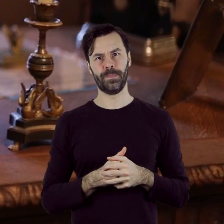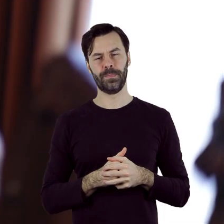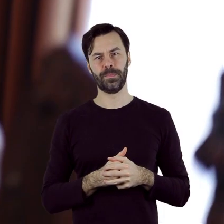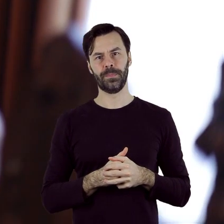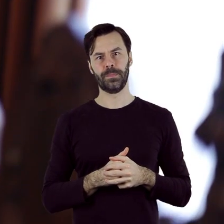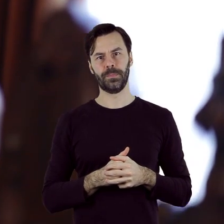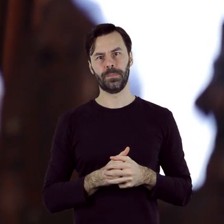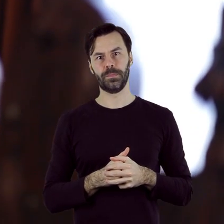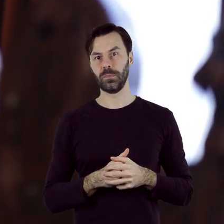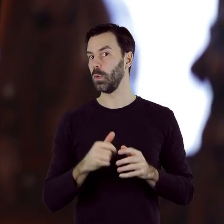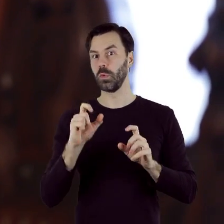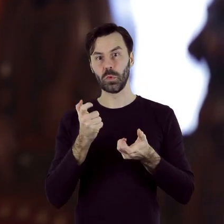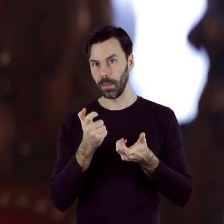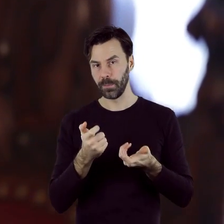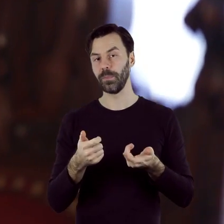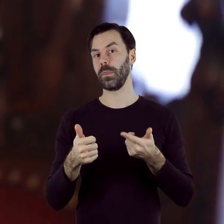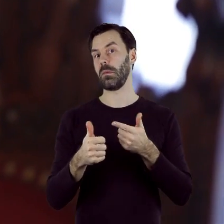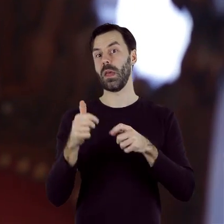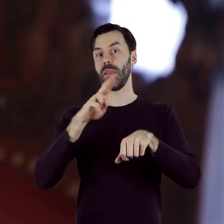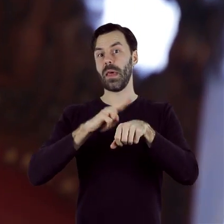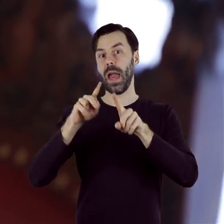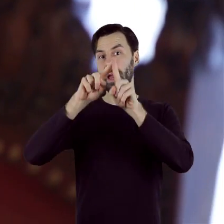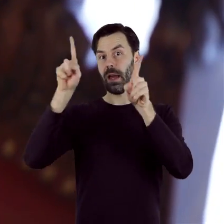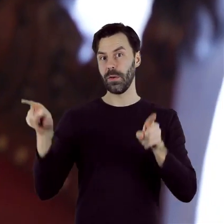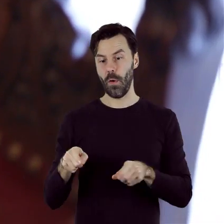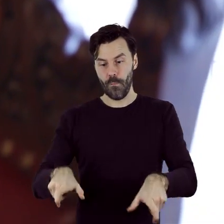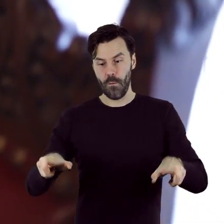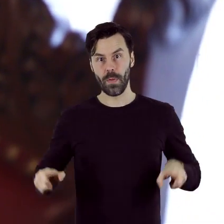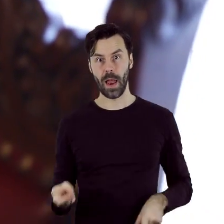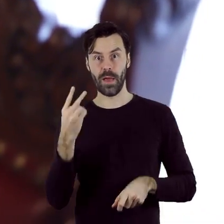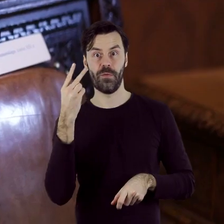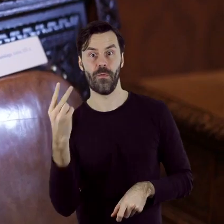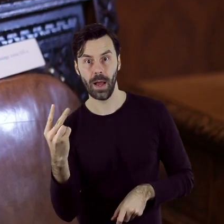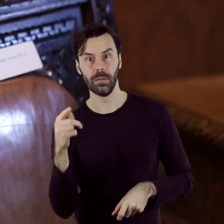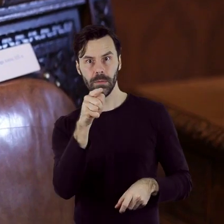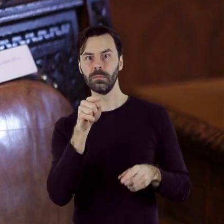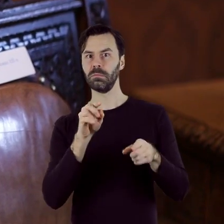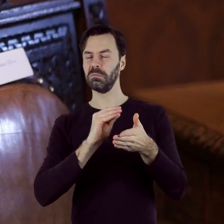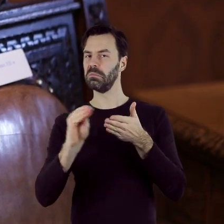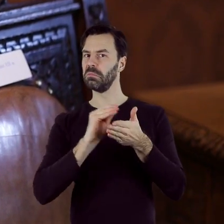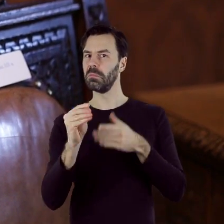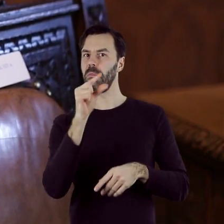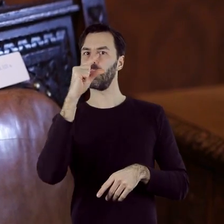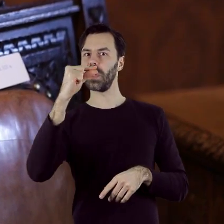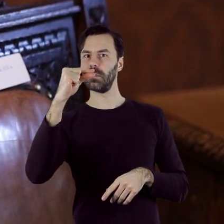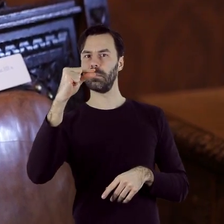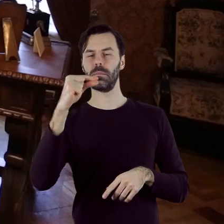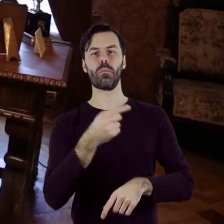Należą do nich m.in. zegar i dwa fotele, wszystkie sygnowane monogramem P oraz masywne